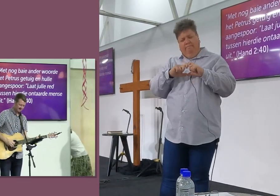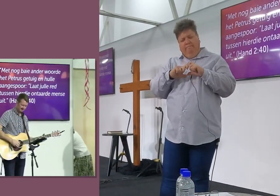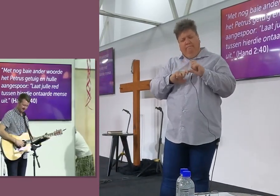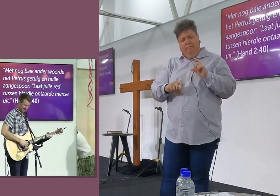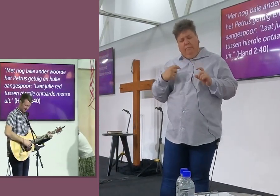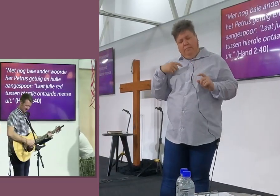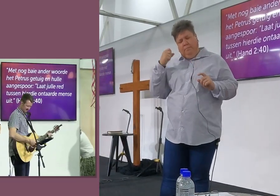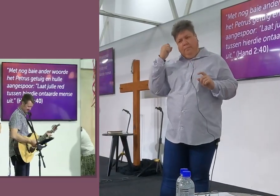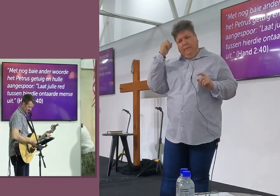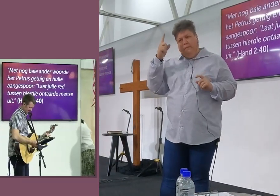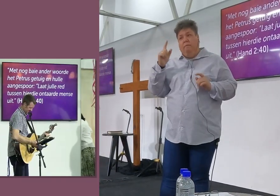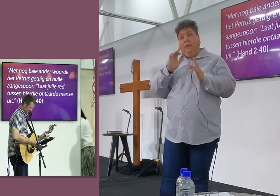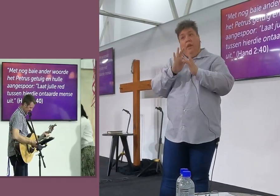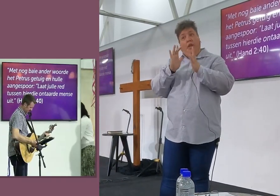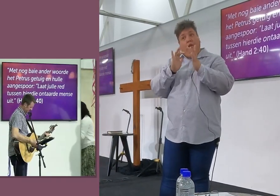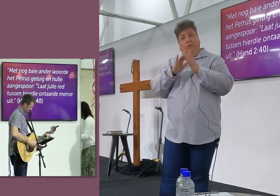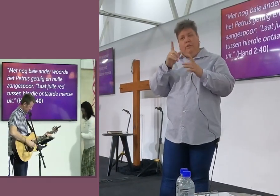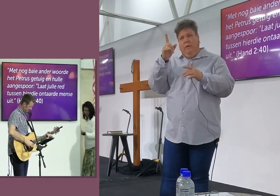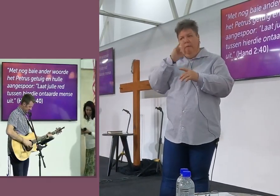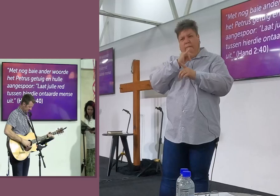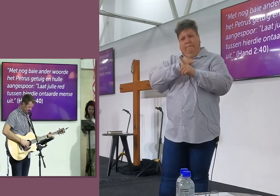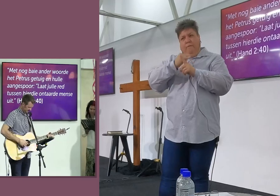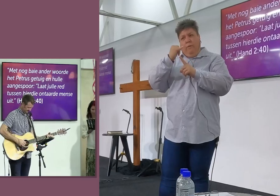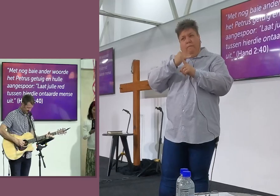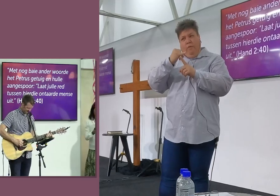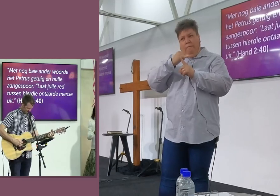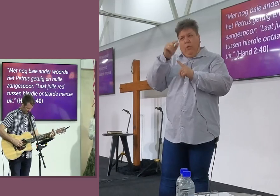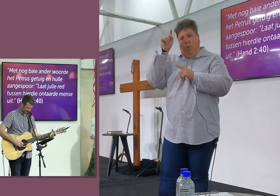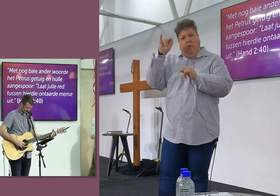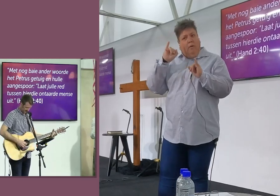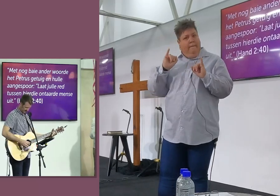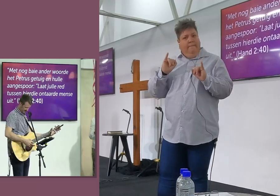te dink dat my dat my Jesus vervloekte moes wees